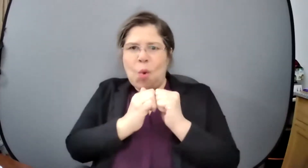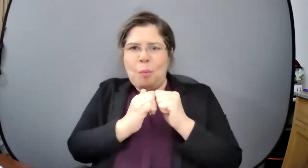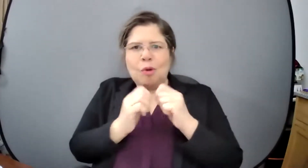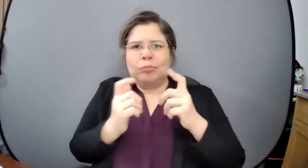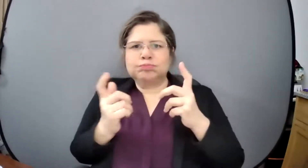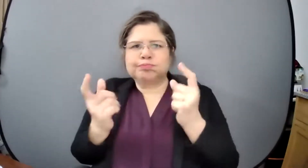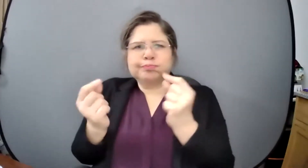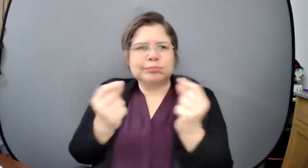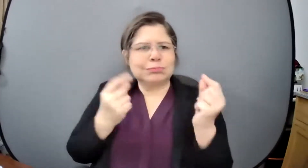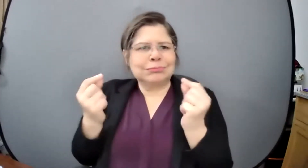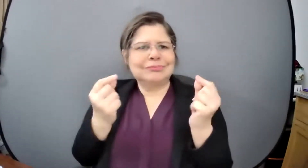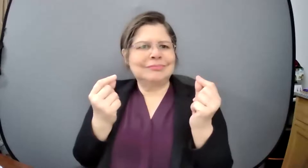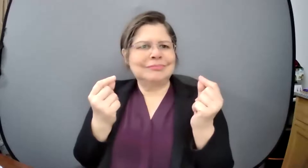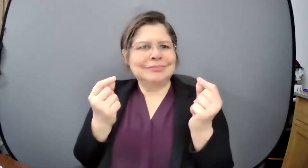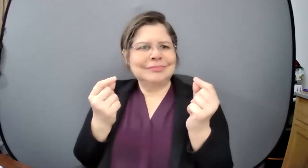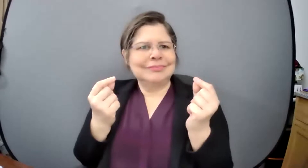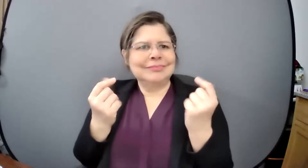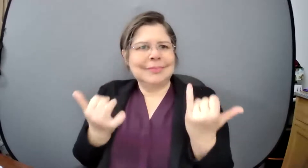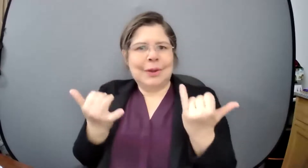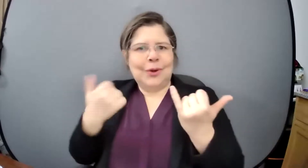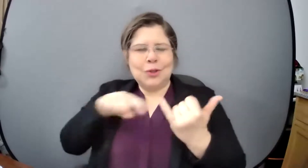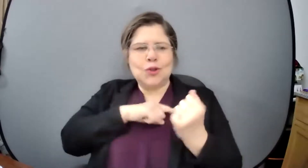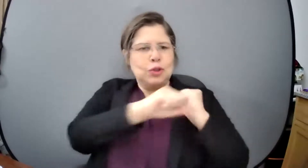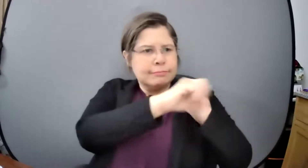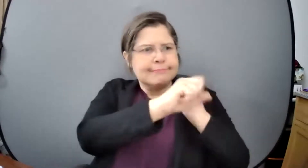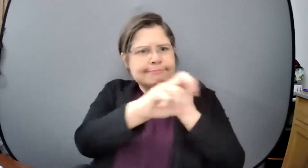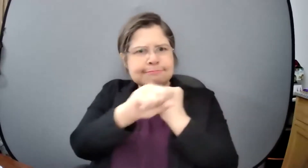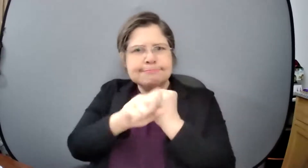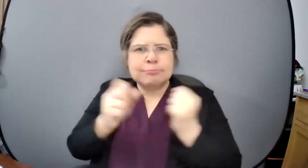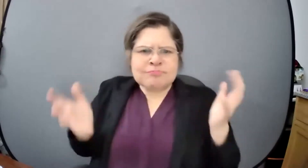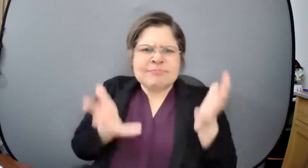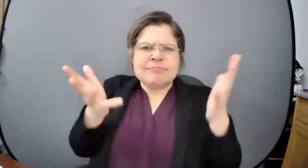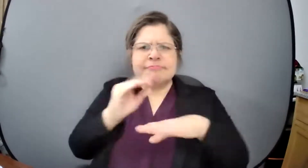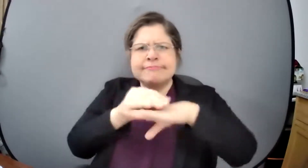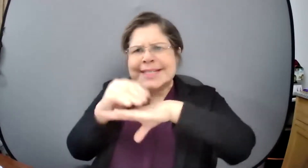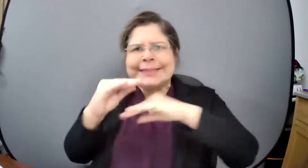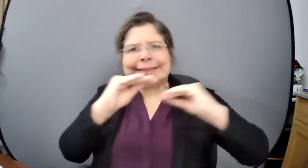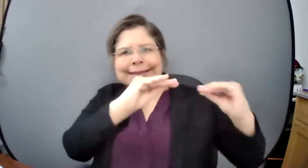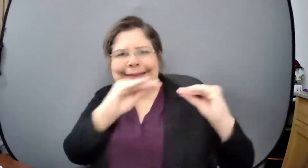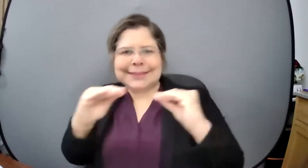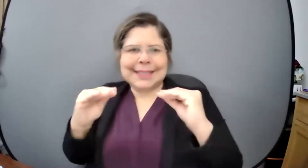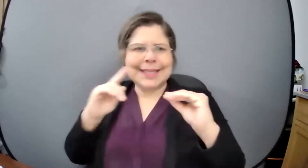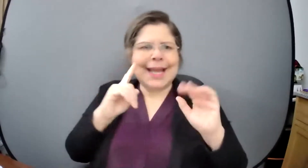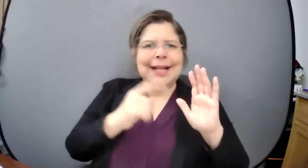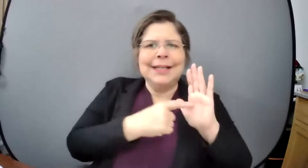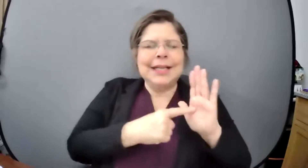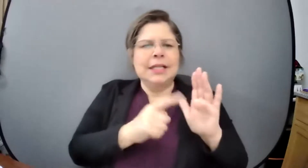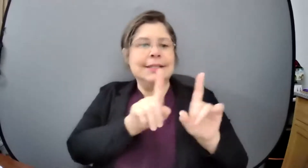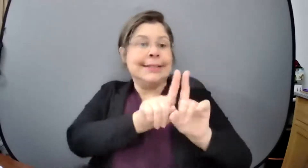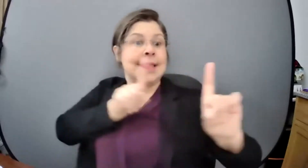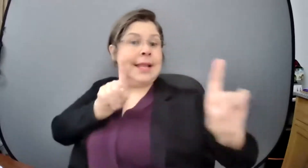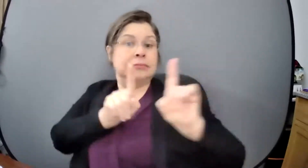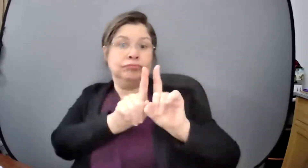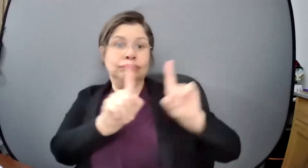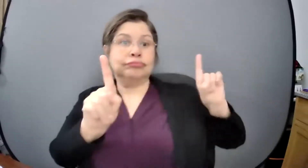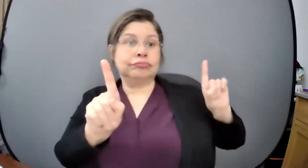cuidamos en esta primera campaña de instancia física no social pero recuerden que nos falta producir la de vacunas salud mental